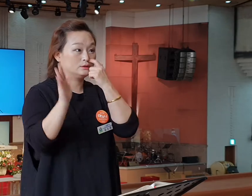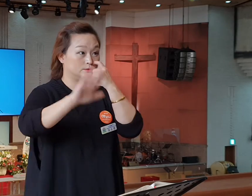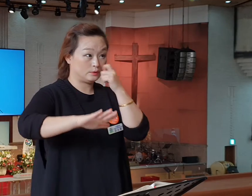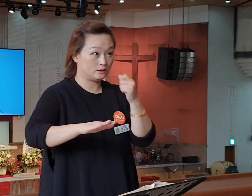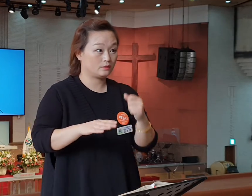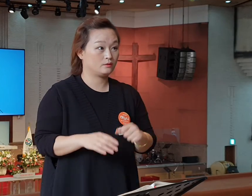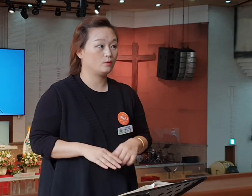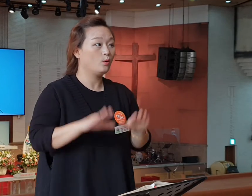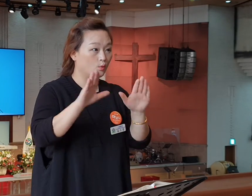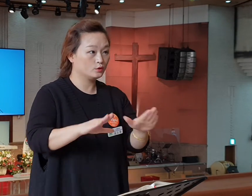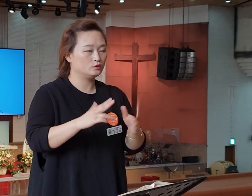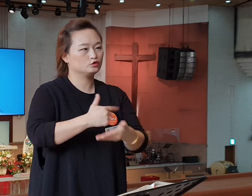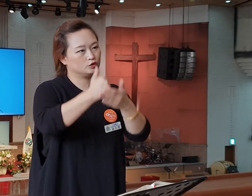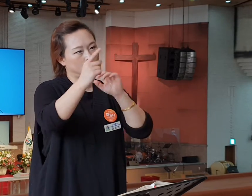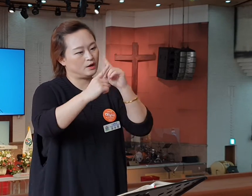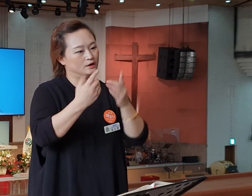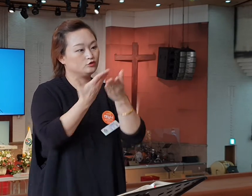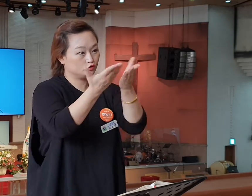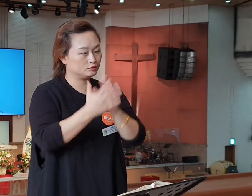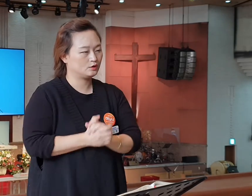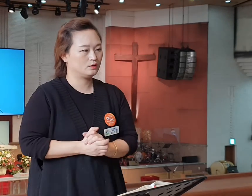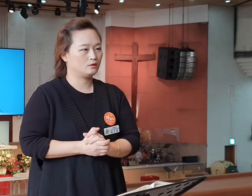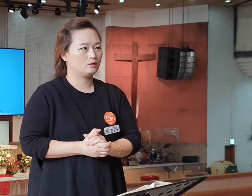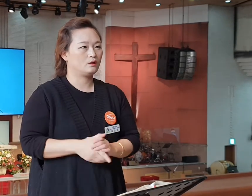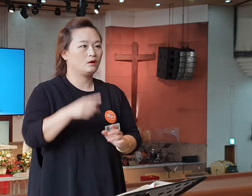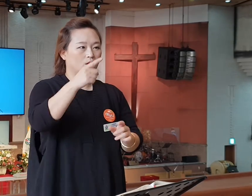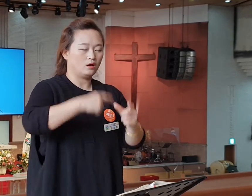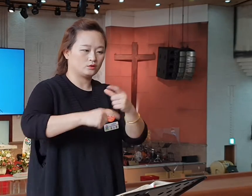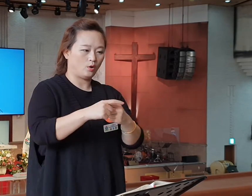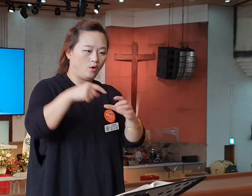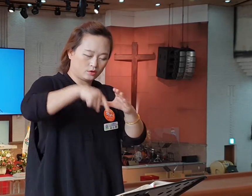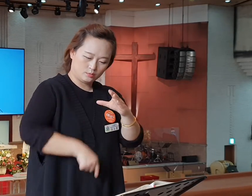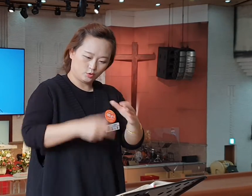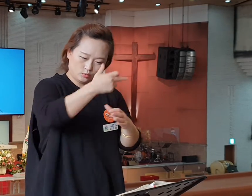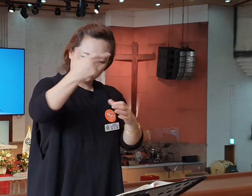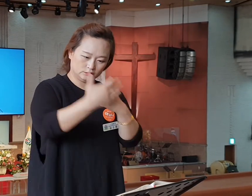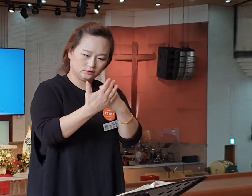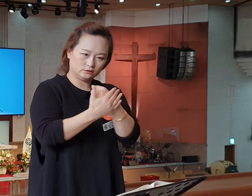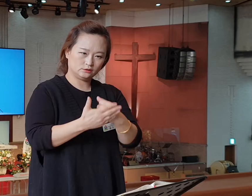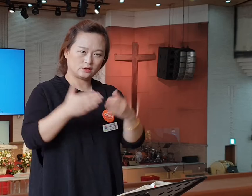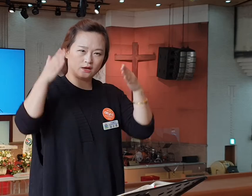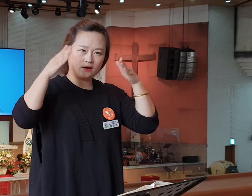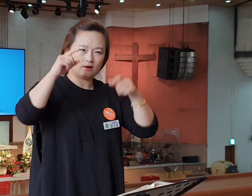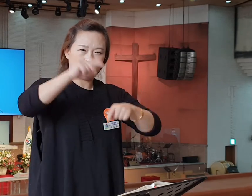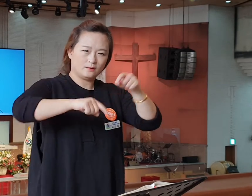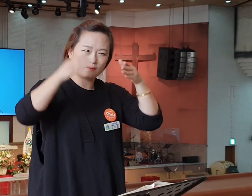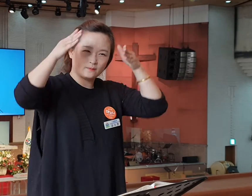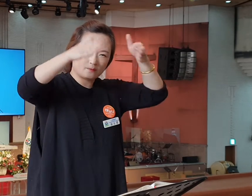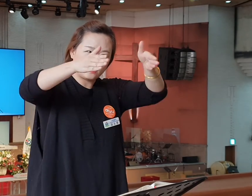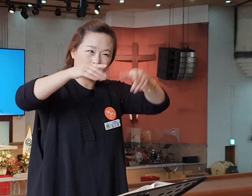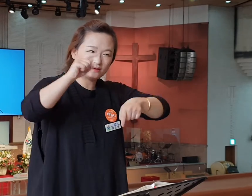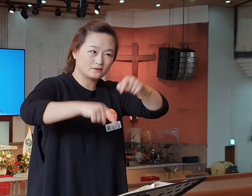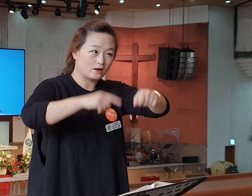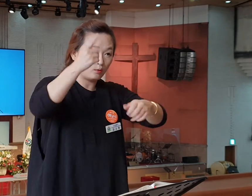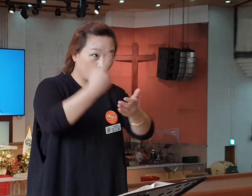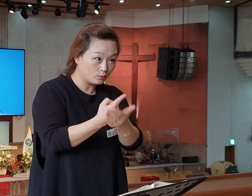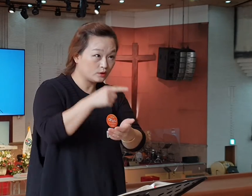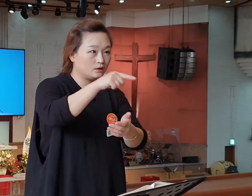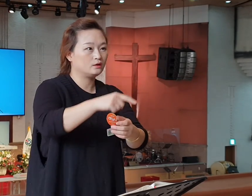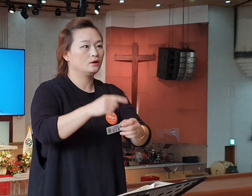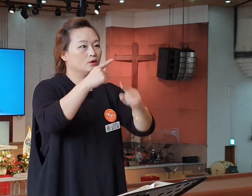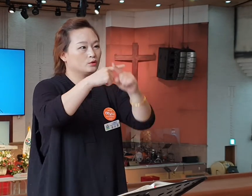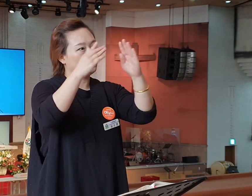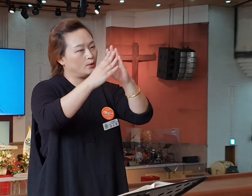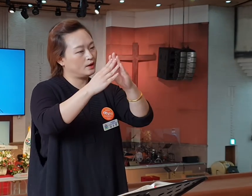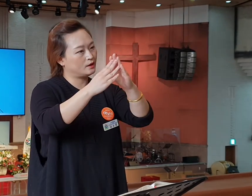주님께서 얘기하시오. 더 깊고 큰 은혜로 나왔던 에베소 교회를 향해서 아마 한 3, 40년이 지나고 주님이